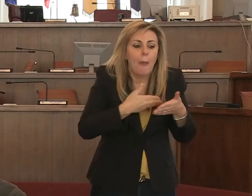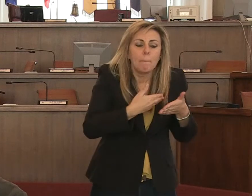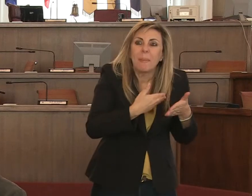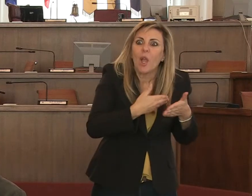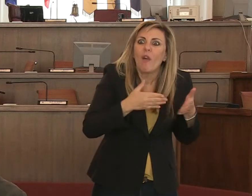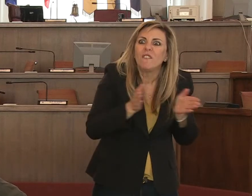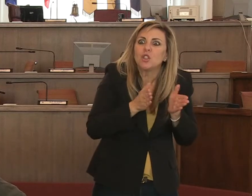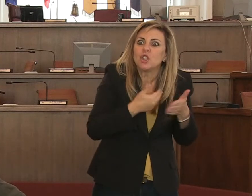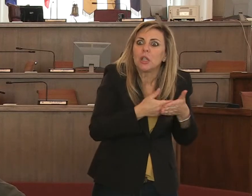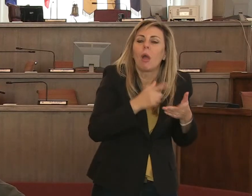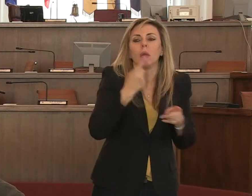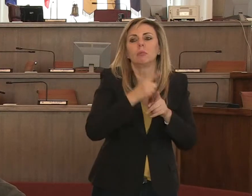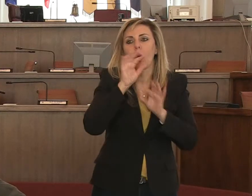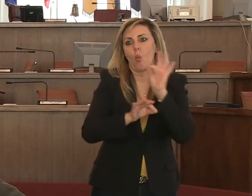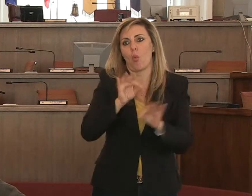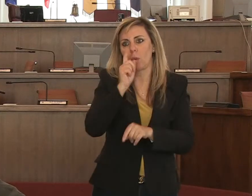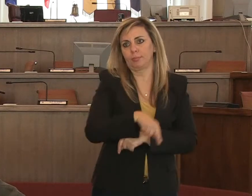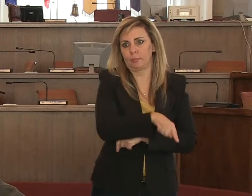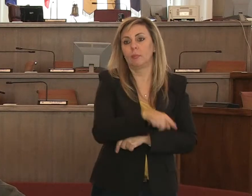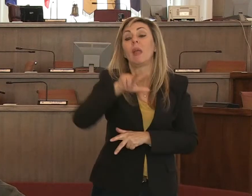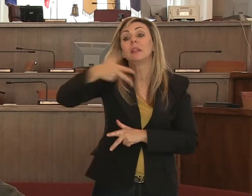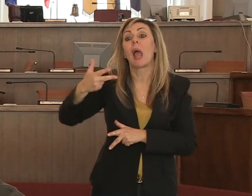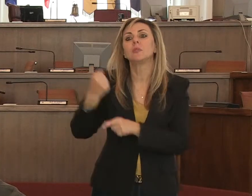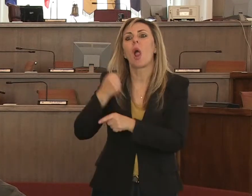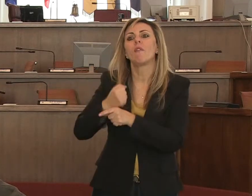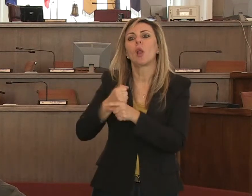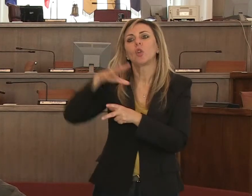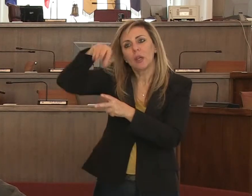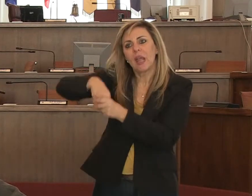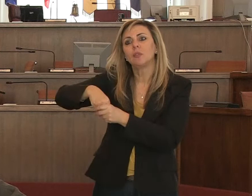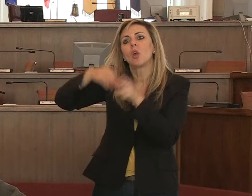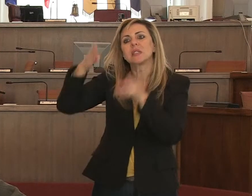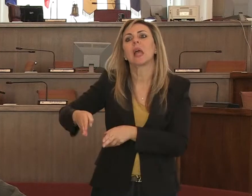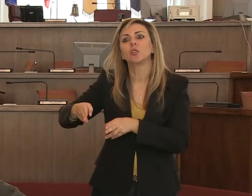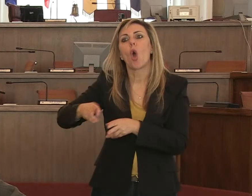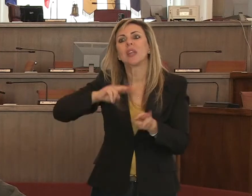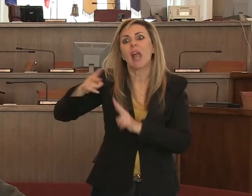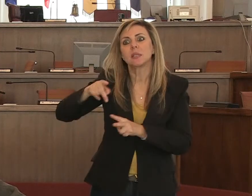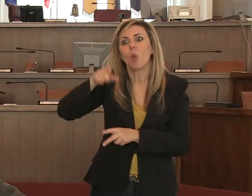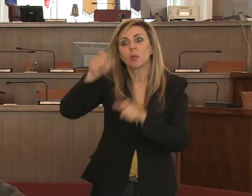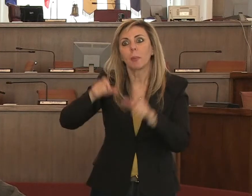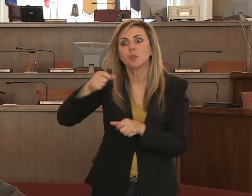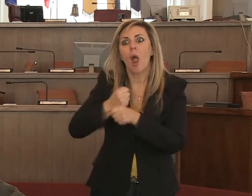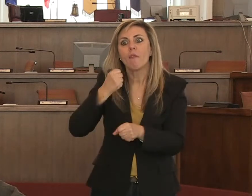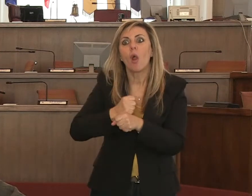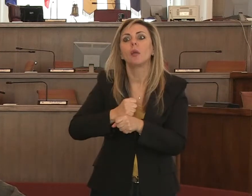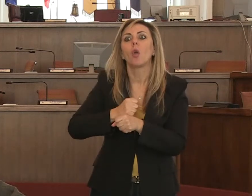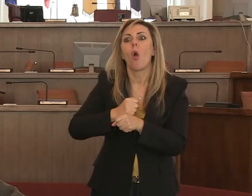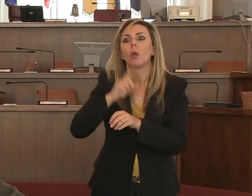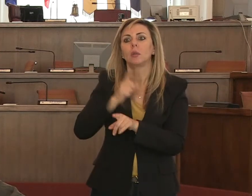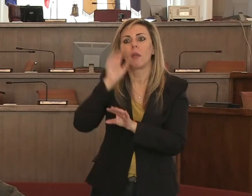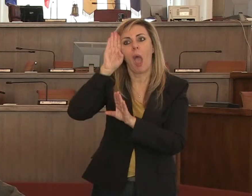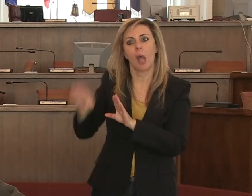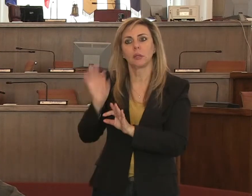terzo è stato quello della tutela dei lavoratori che lavorano all'interno di questo settore quello dei trasporti e il quattro non meno importante è quello